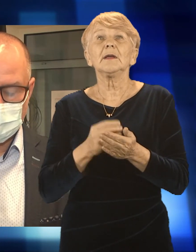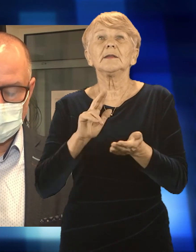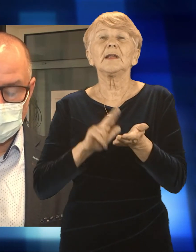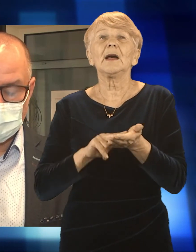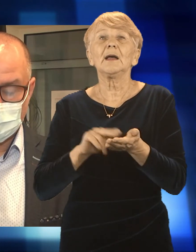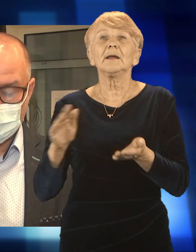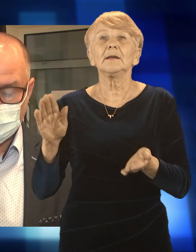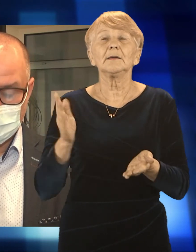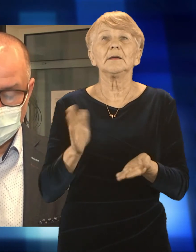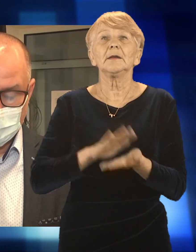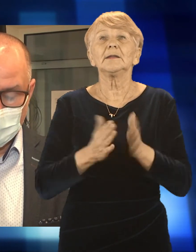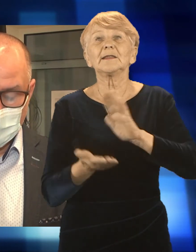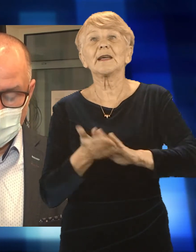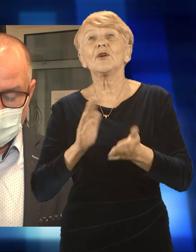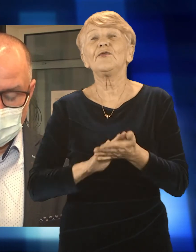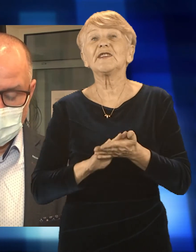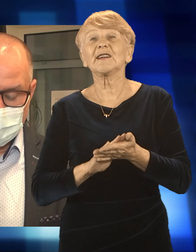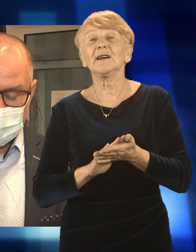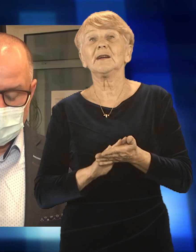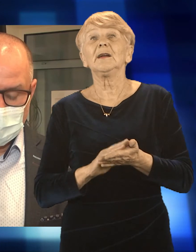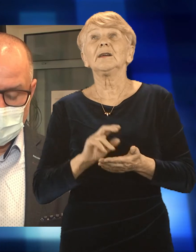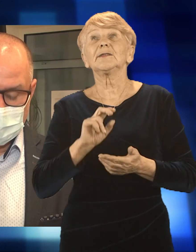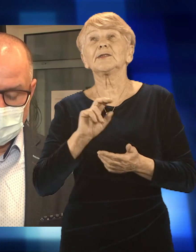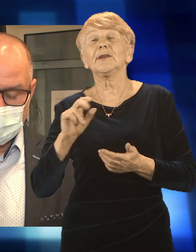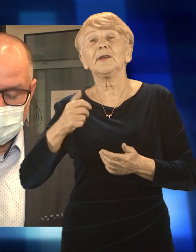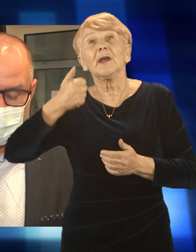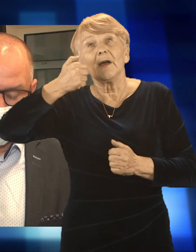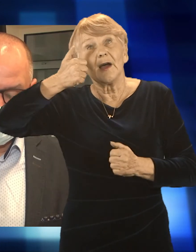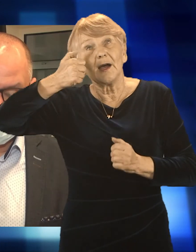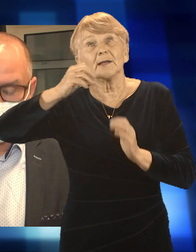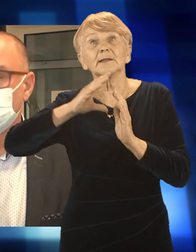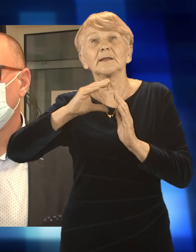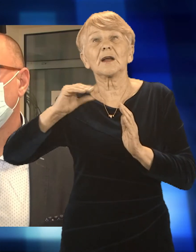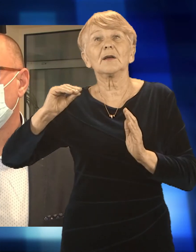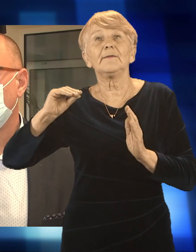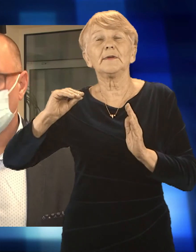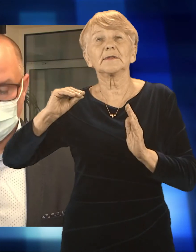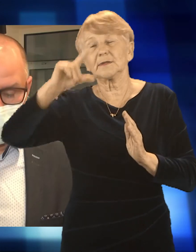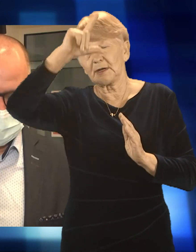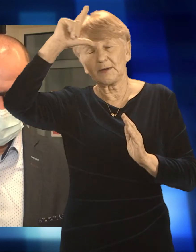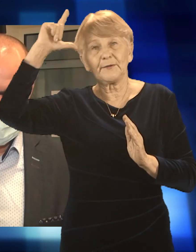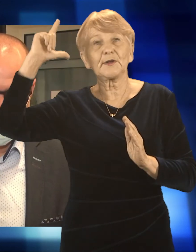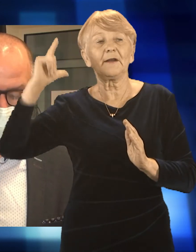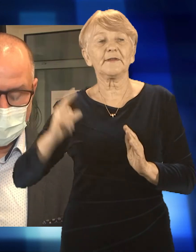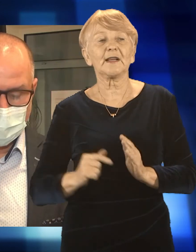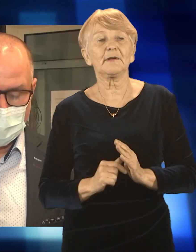na straganach i w targowiskach, działalność fotograficzna. cały te spektrum